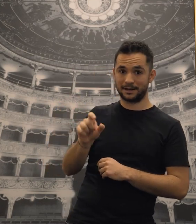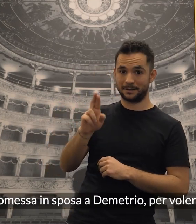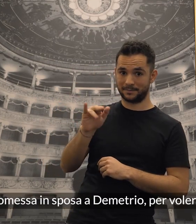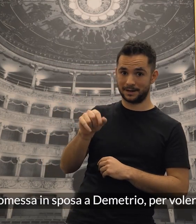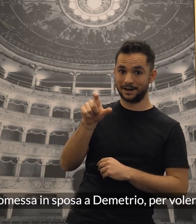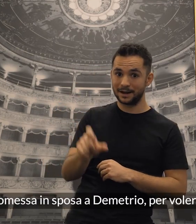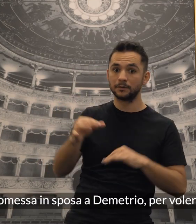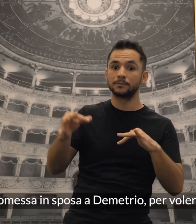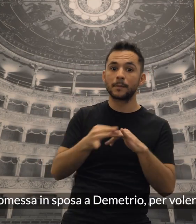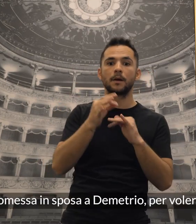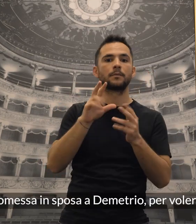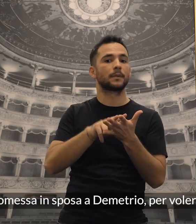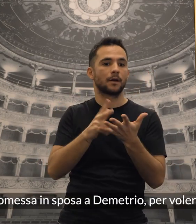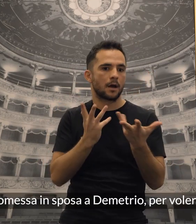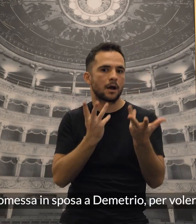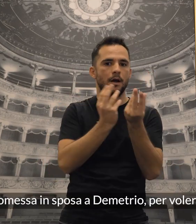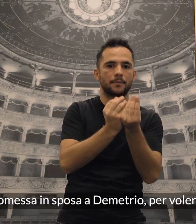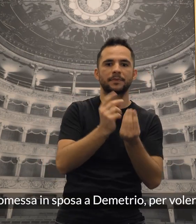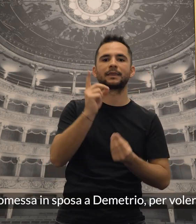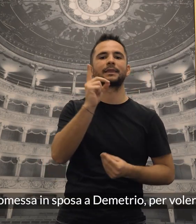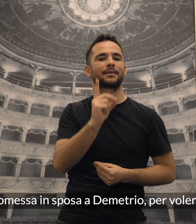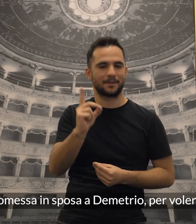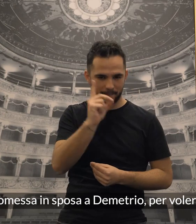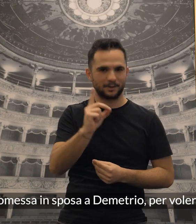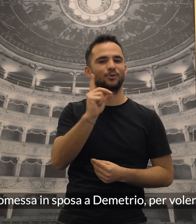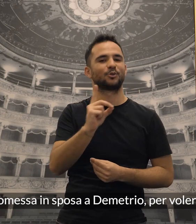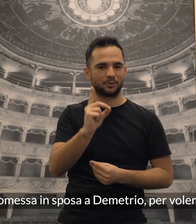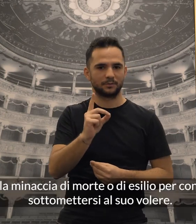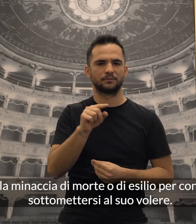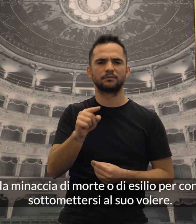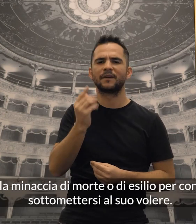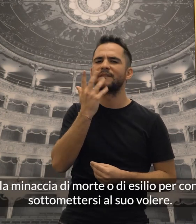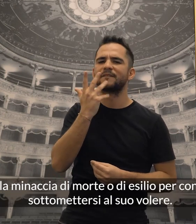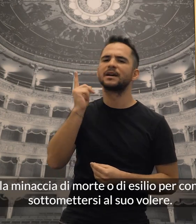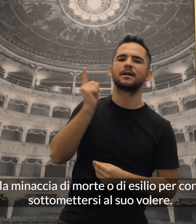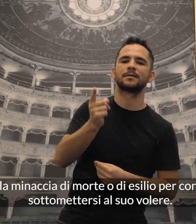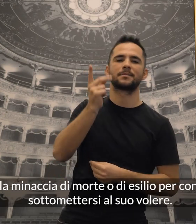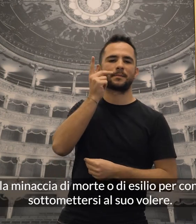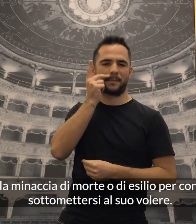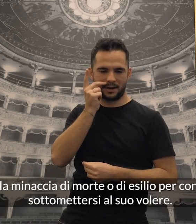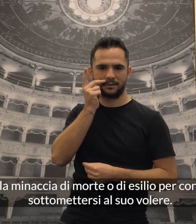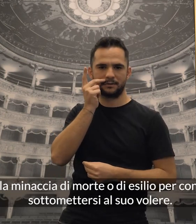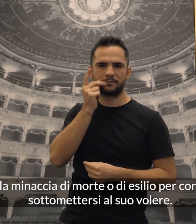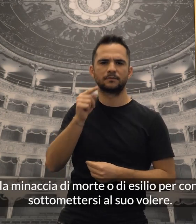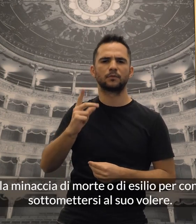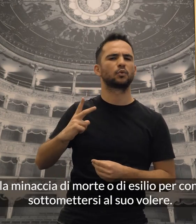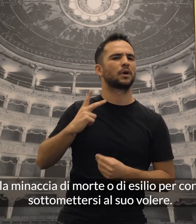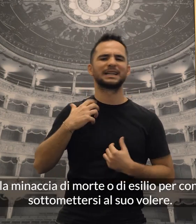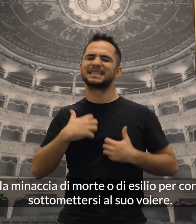Ermia è promessa in sposa a Demetrio per volere del padre e il duca la minaccia di morte o di esilio per